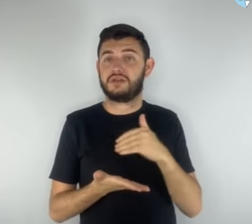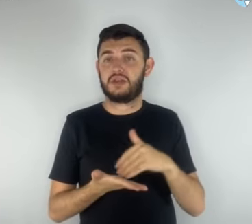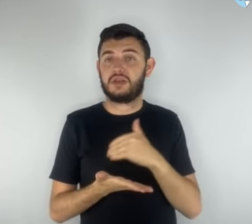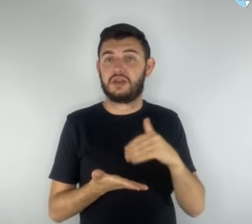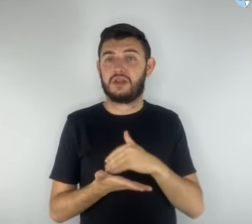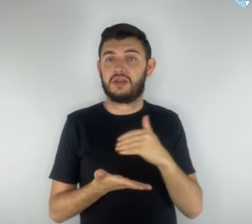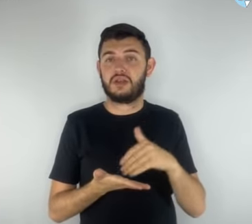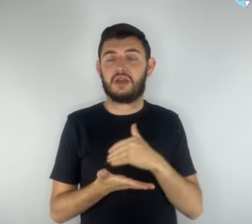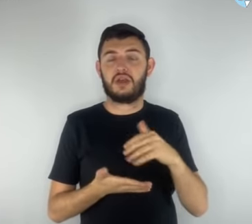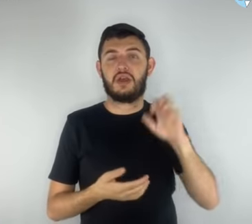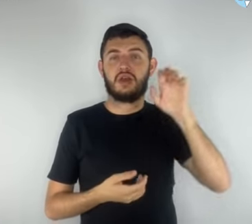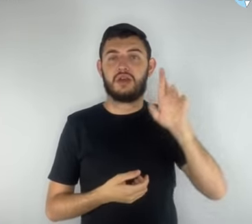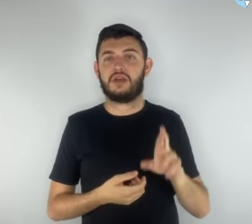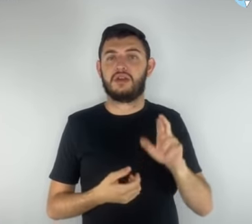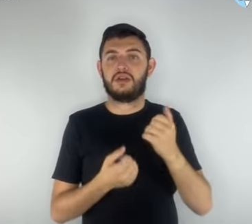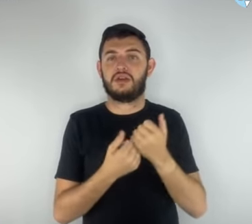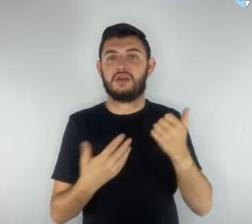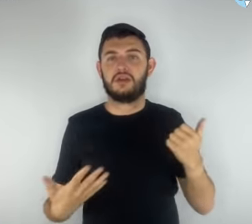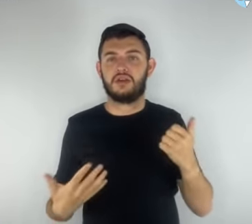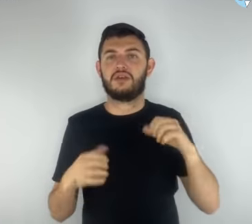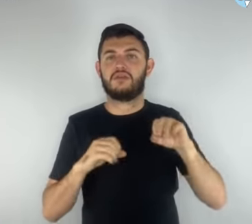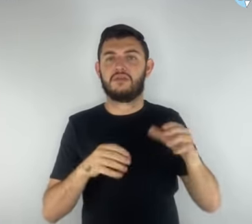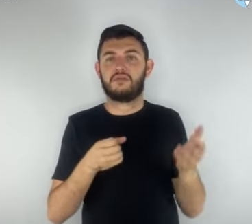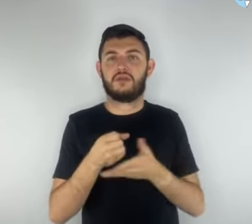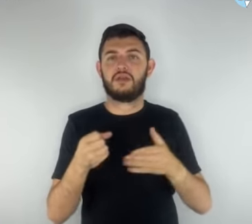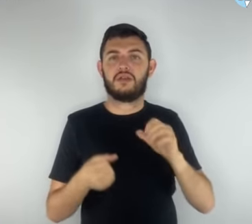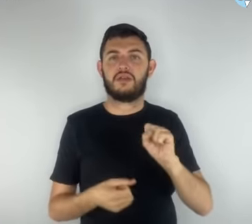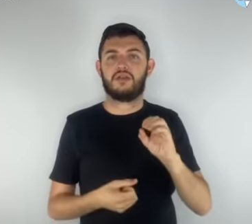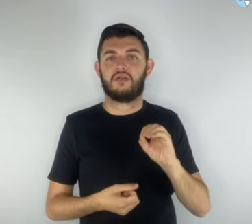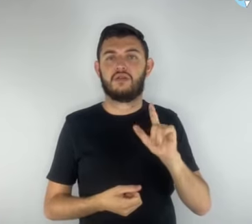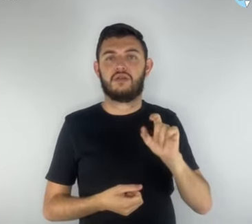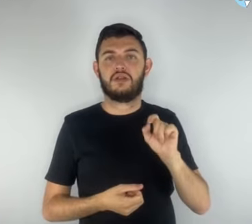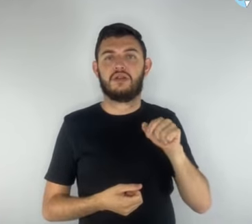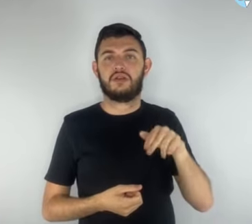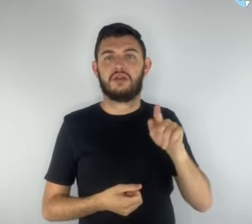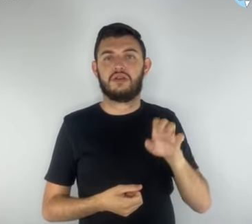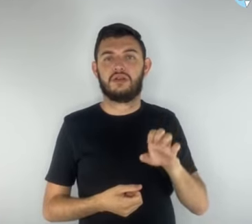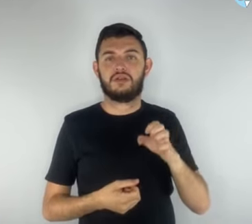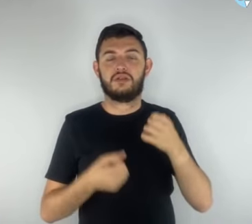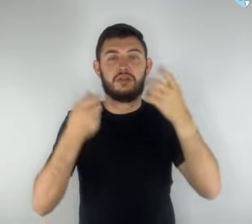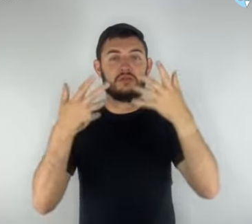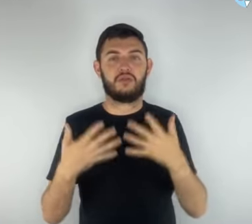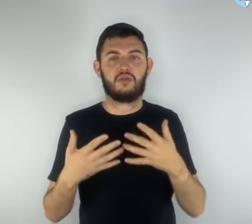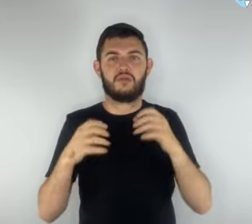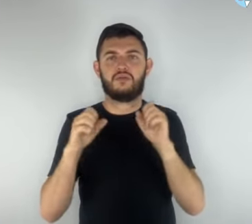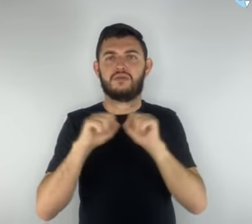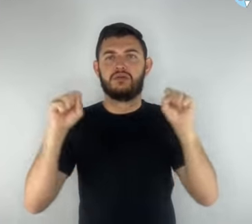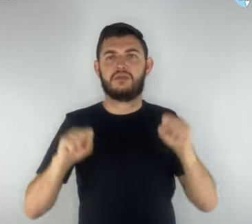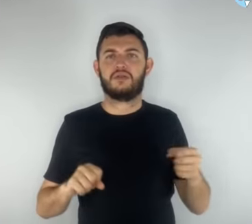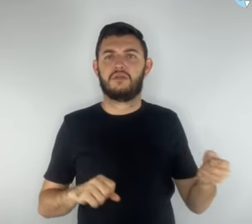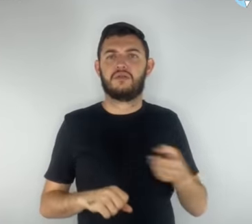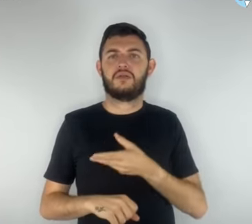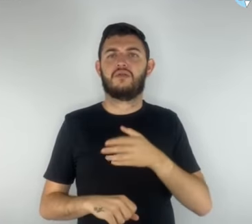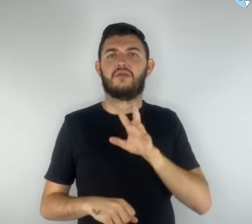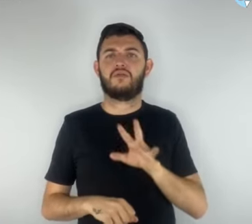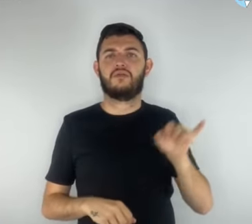Foizer Silva, explicou que o novo sistema a ser implementado para a escrituração, o